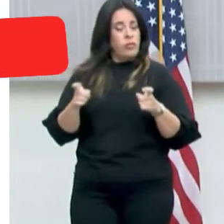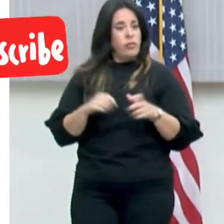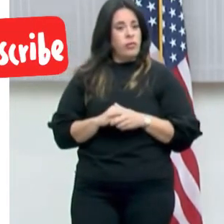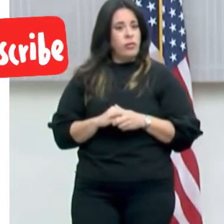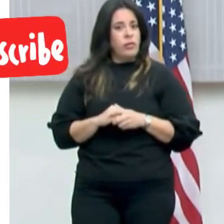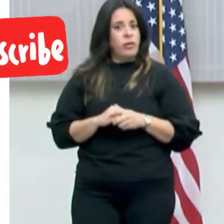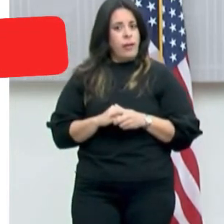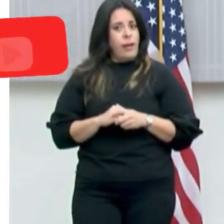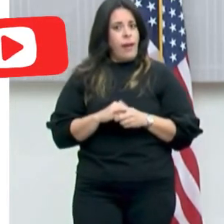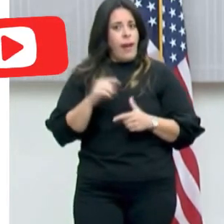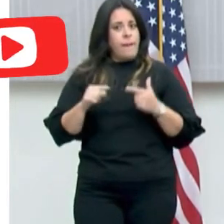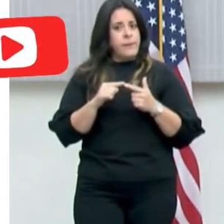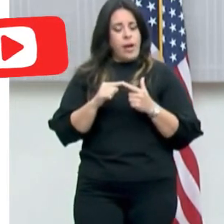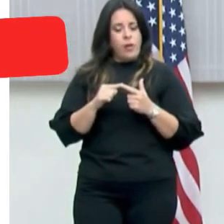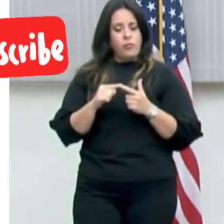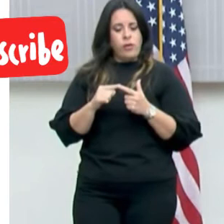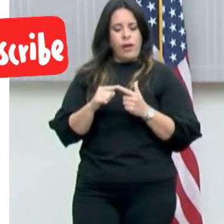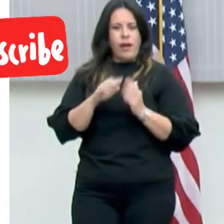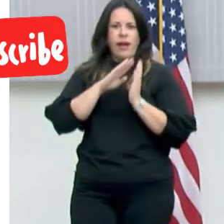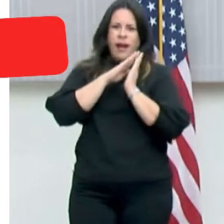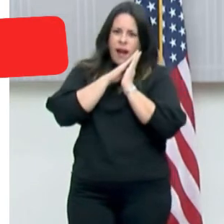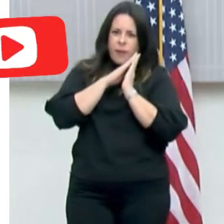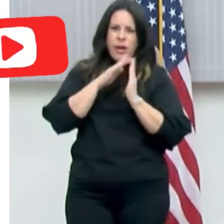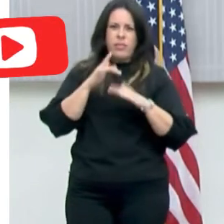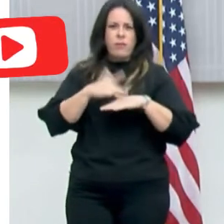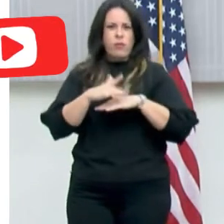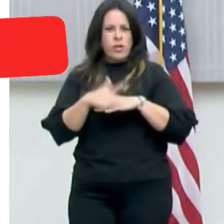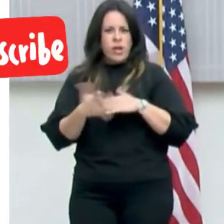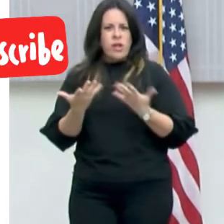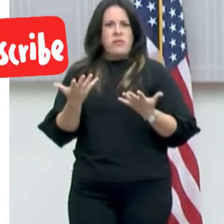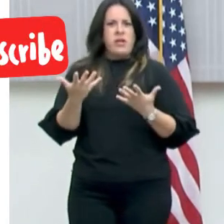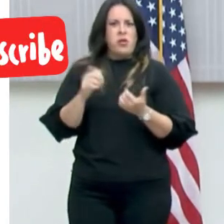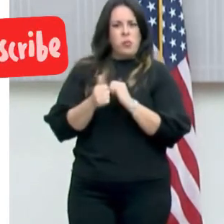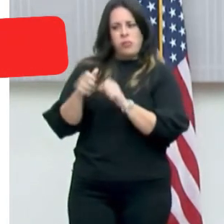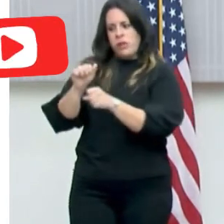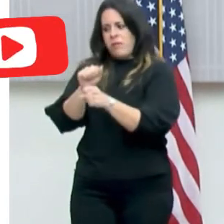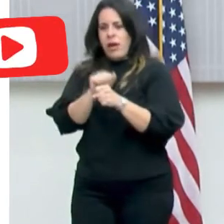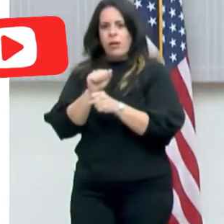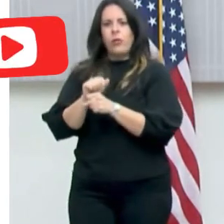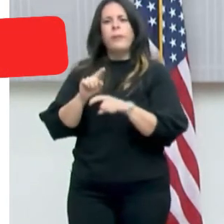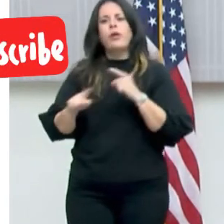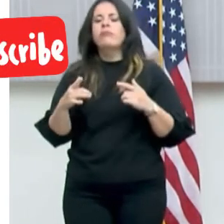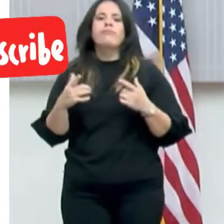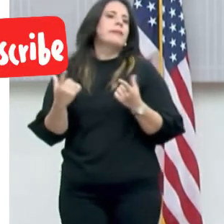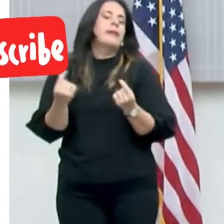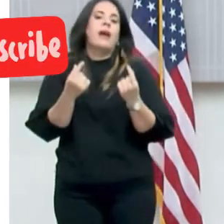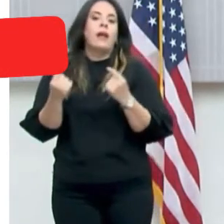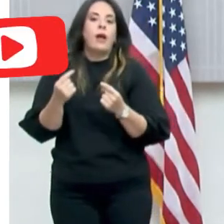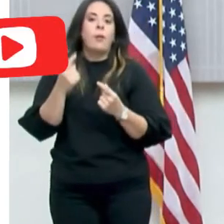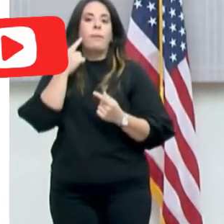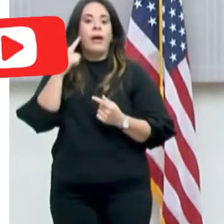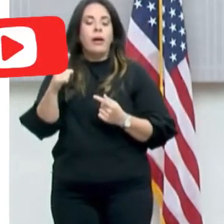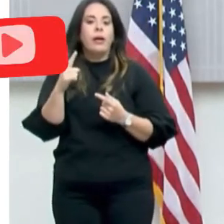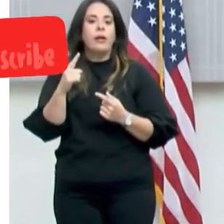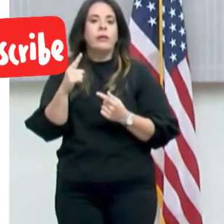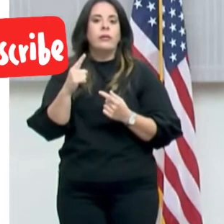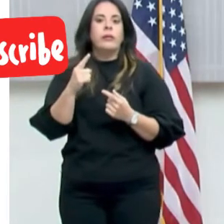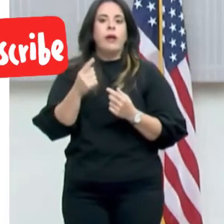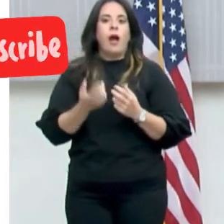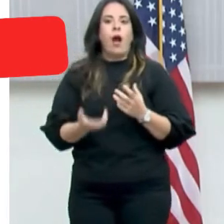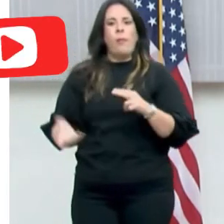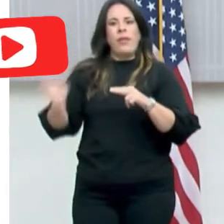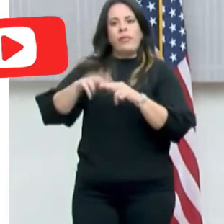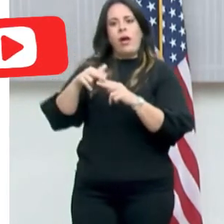a la cantidad de camas disponibles, a cómo está operando. Pero, ¿qué se hará para recompensar, retener y fortalecer